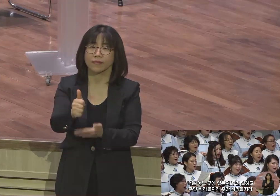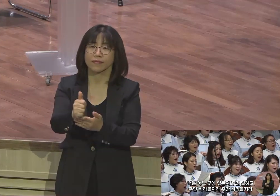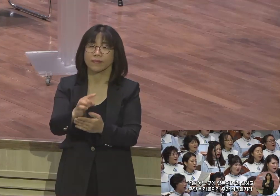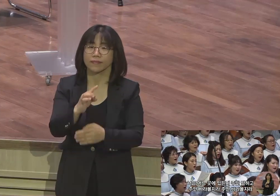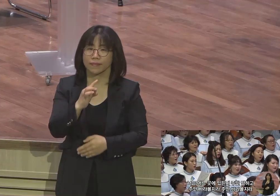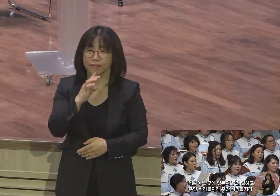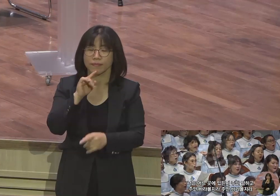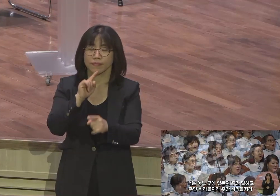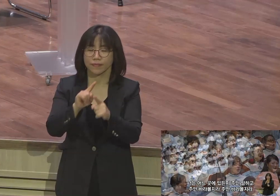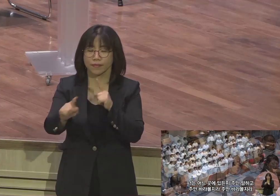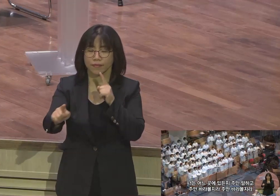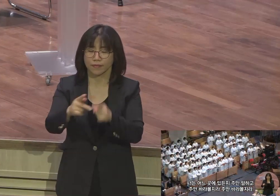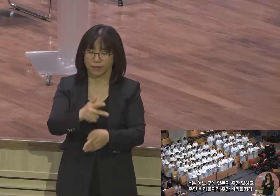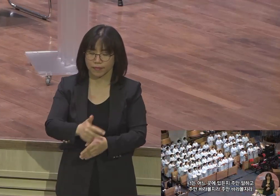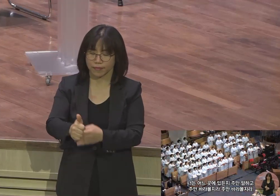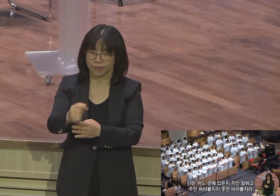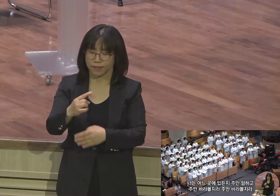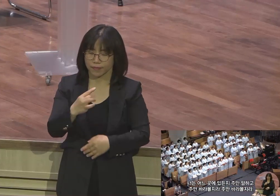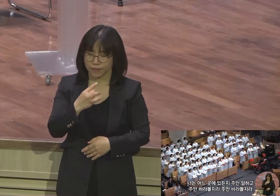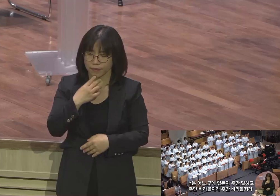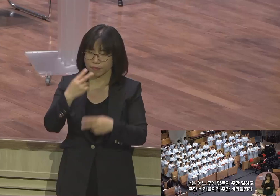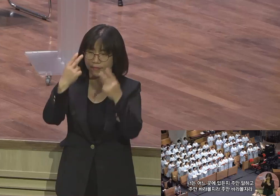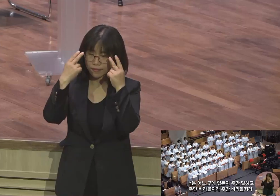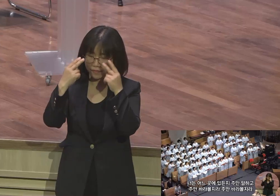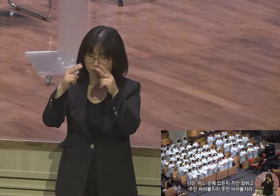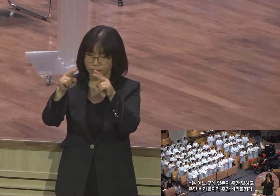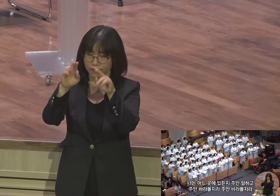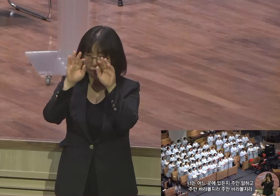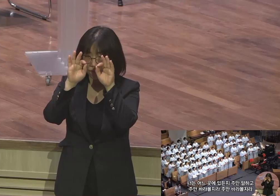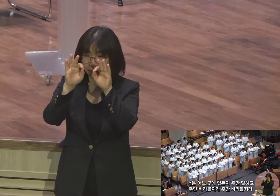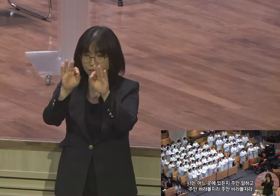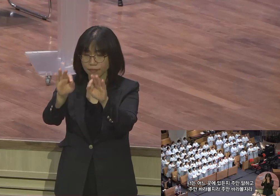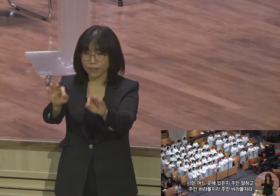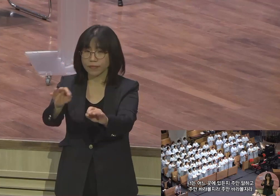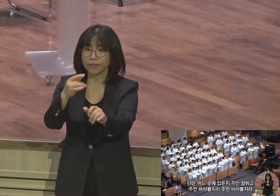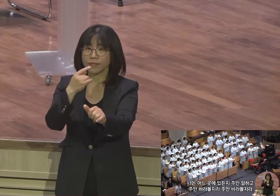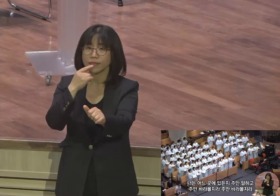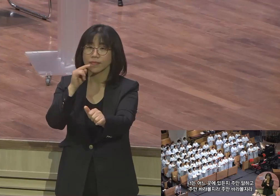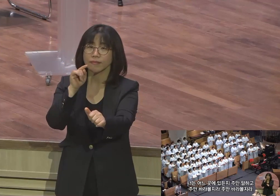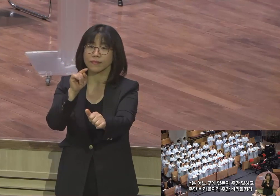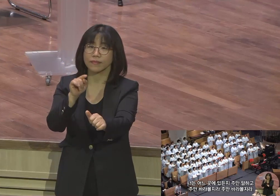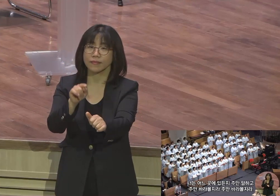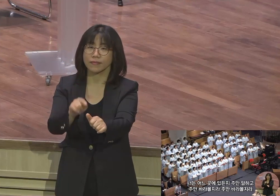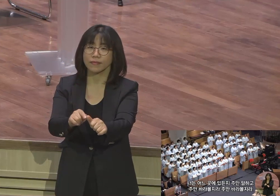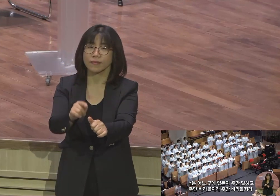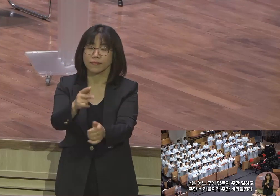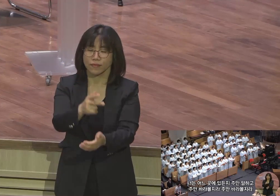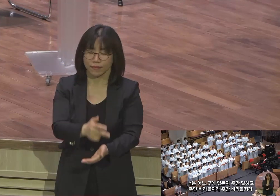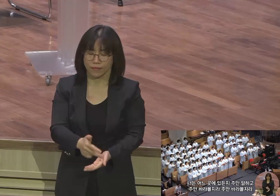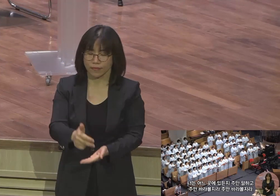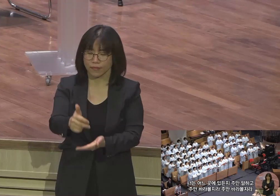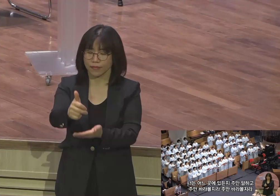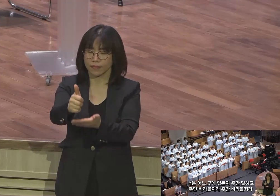바라볼지라 주만